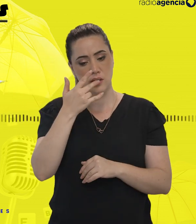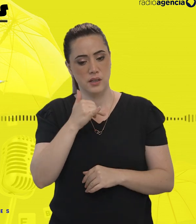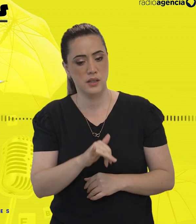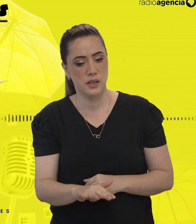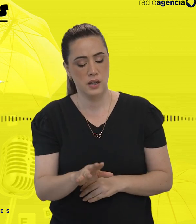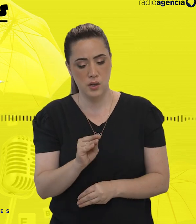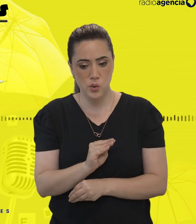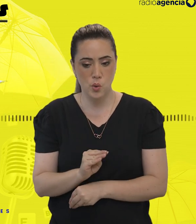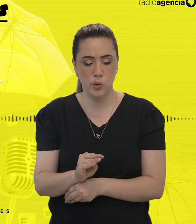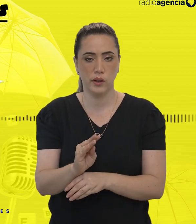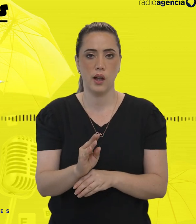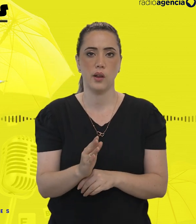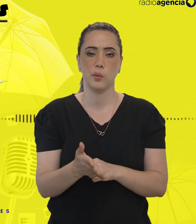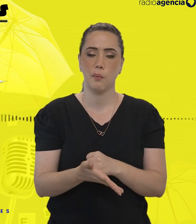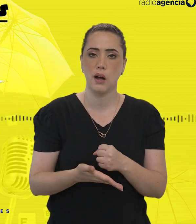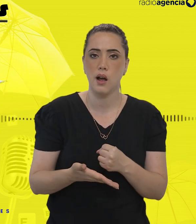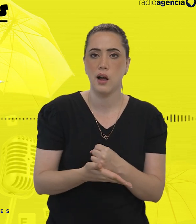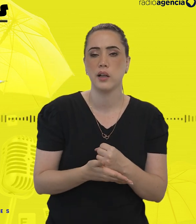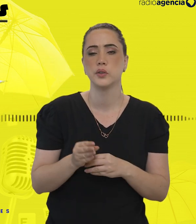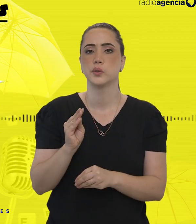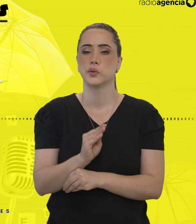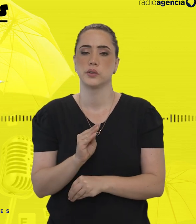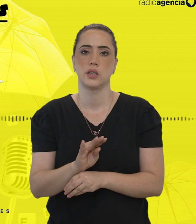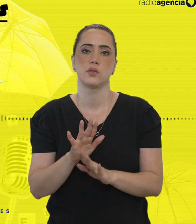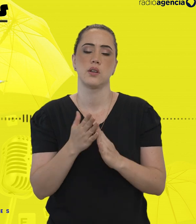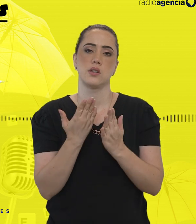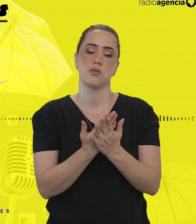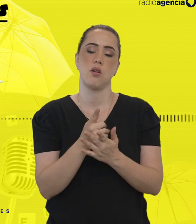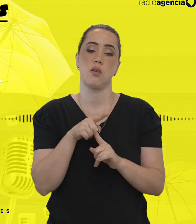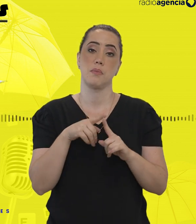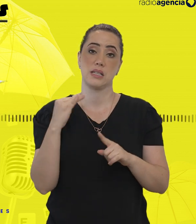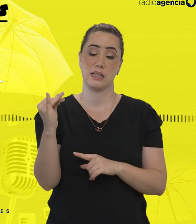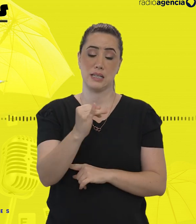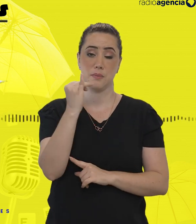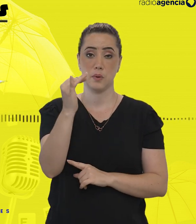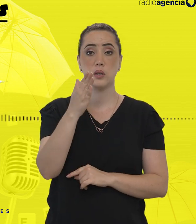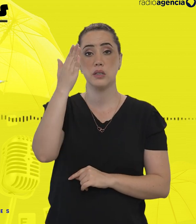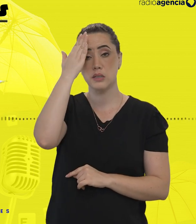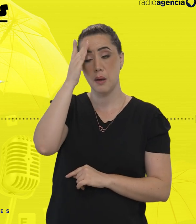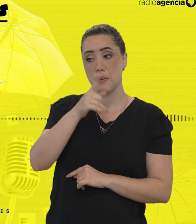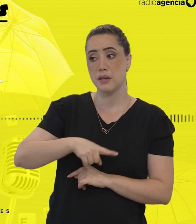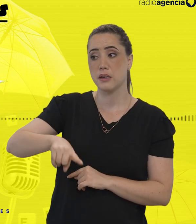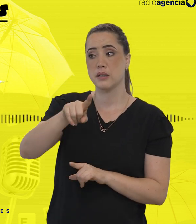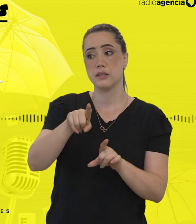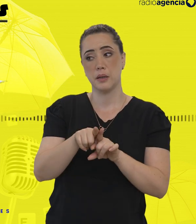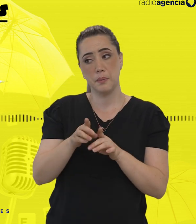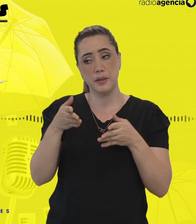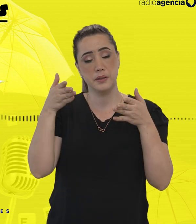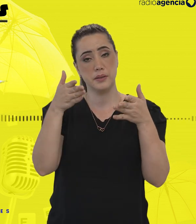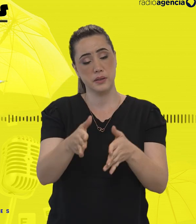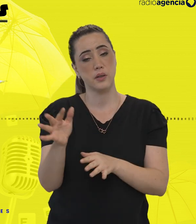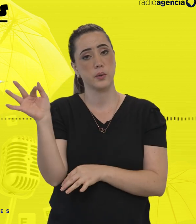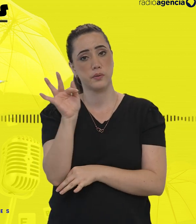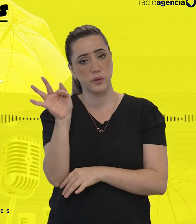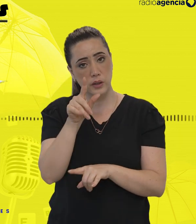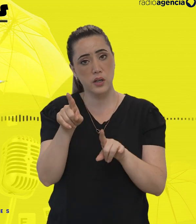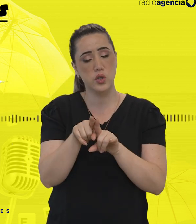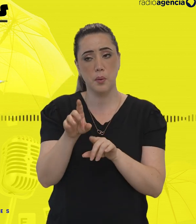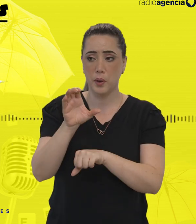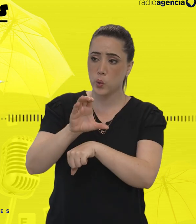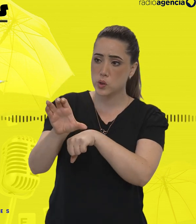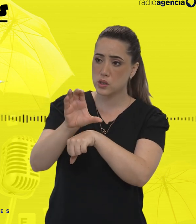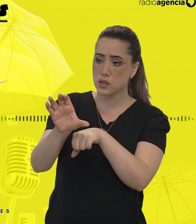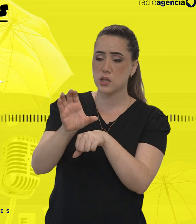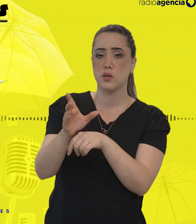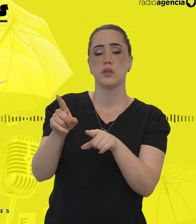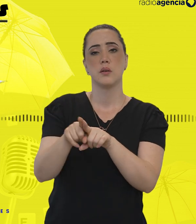precoce, acompanhamento na escola. Mas é muito importante saber que os disléctricos também estão na faculdade, também estão nos cursinhos, também estão